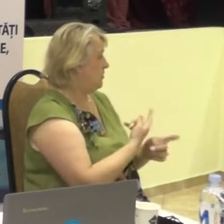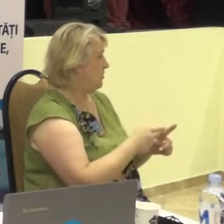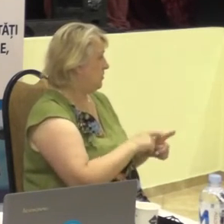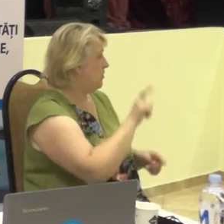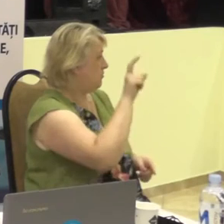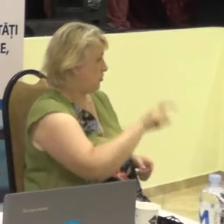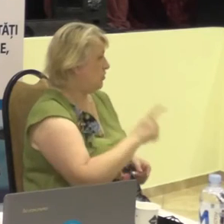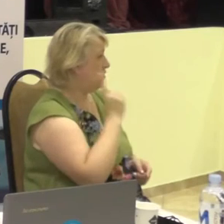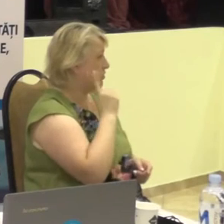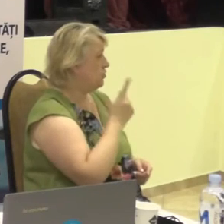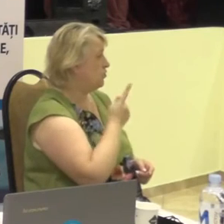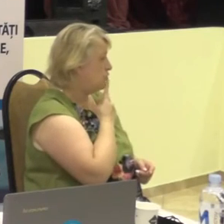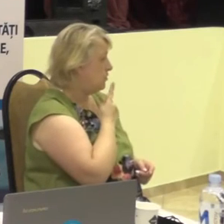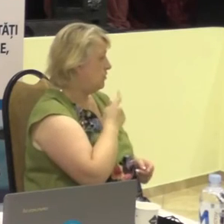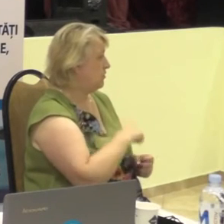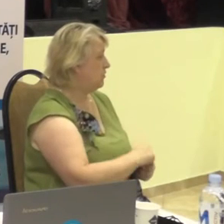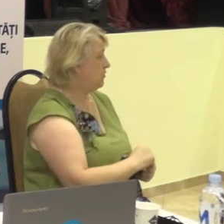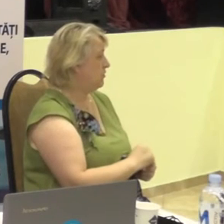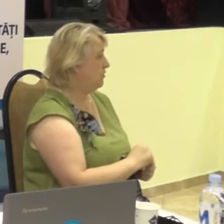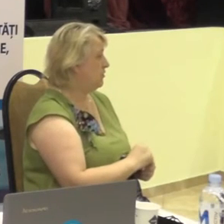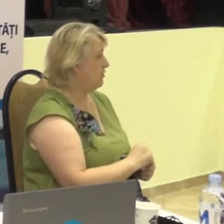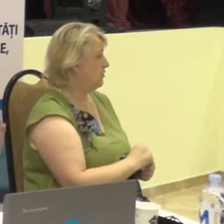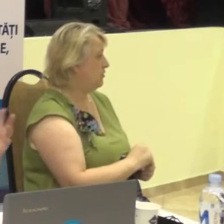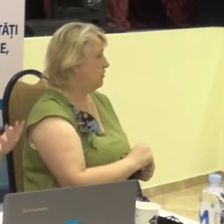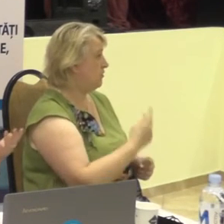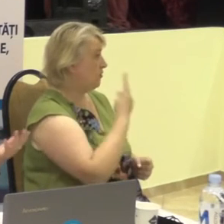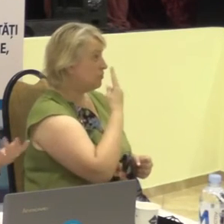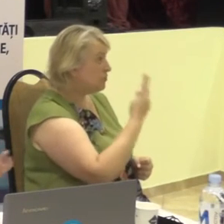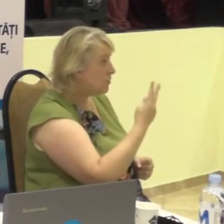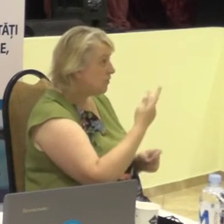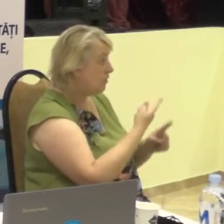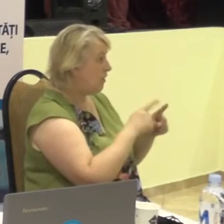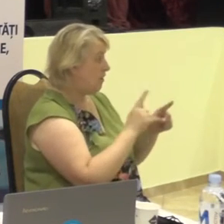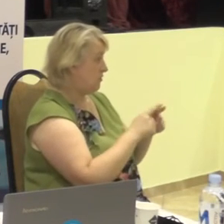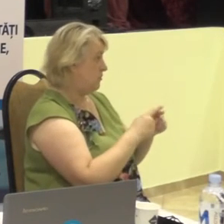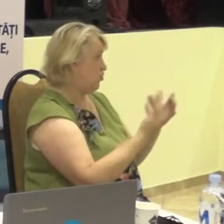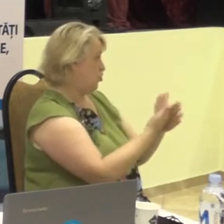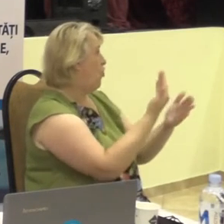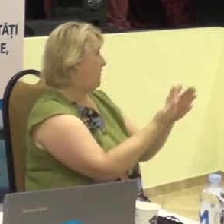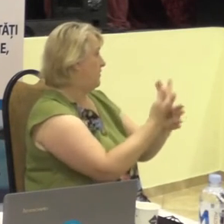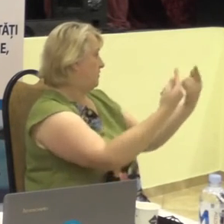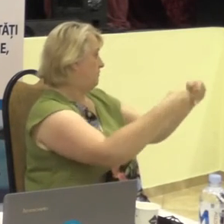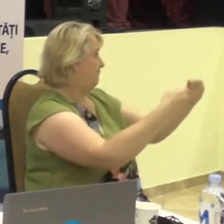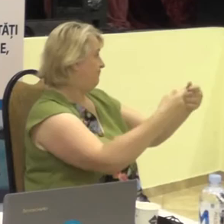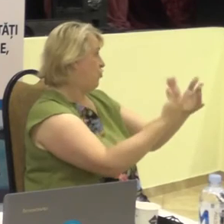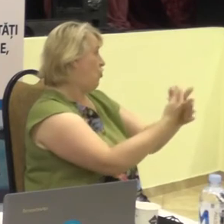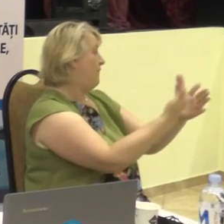persoana surdă, uitându-se la acel buletin de știr,